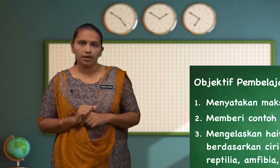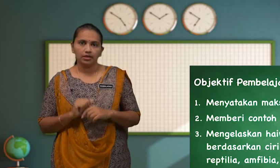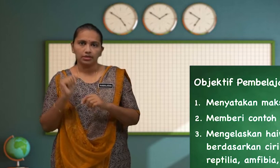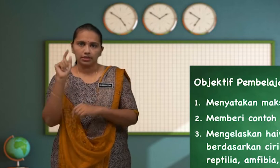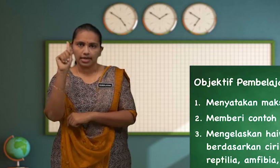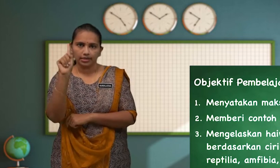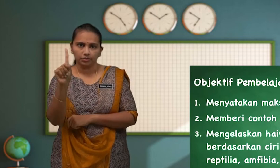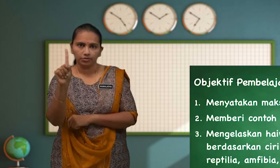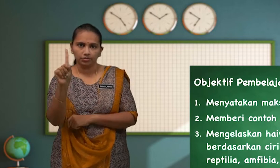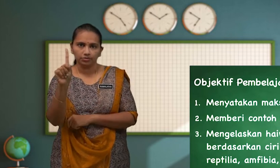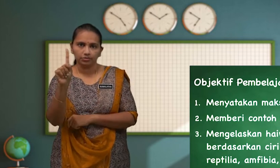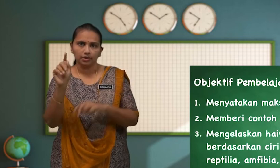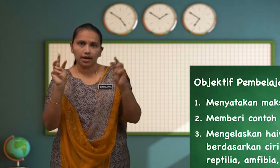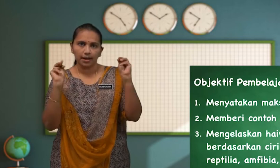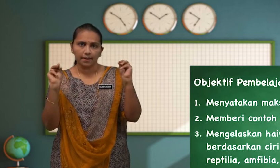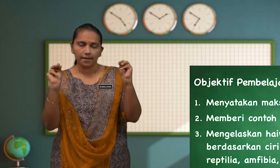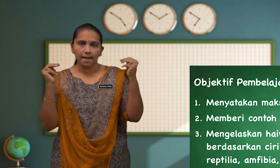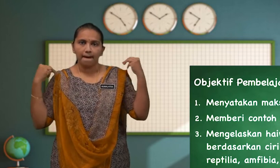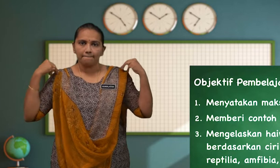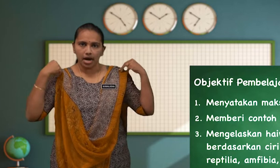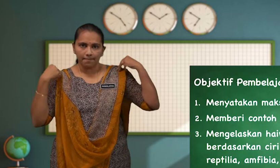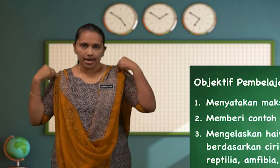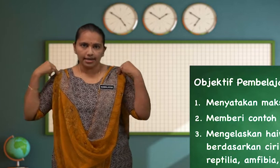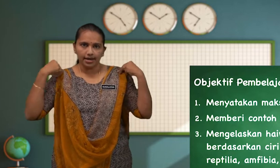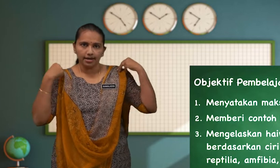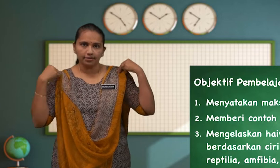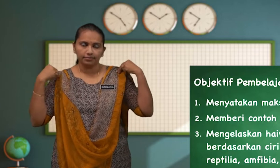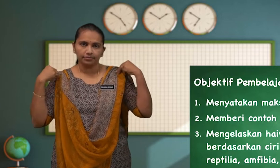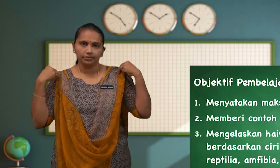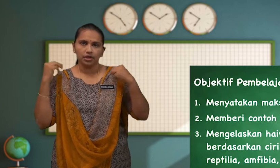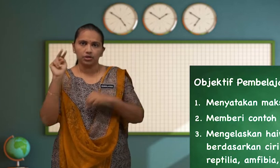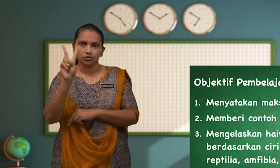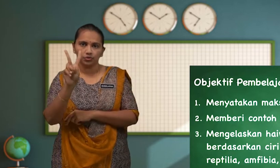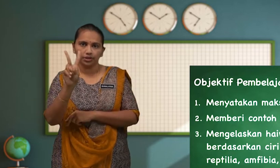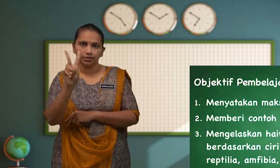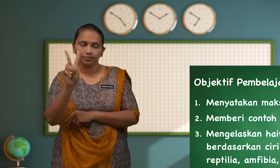Satu Mamalia Dua